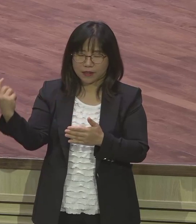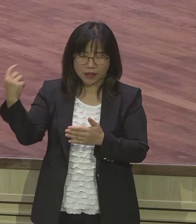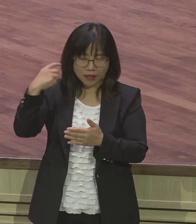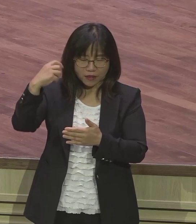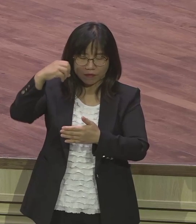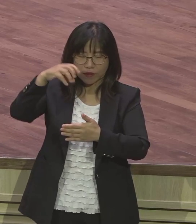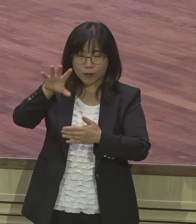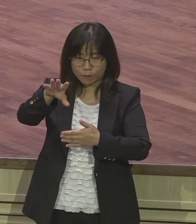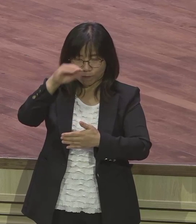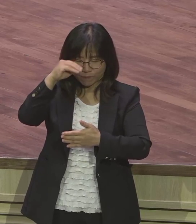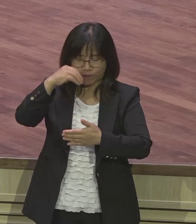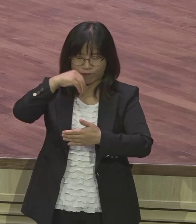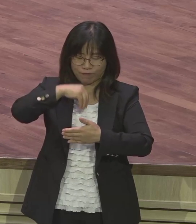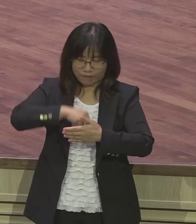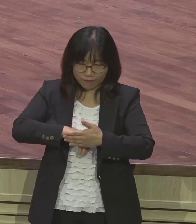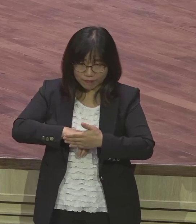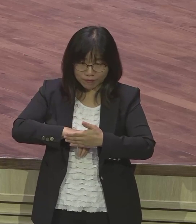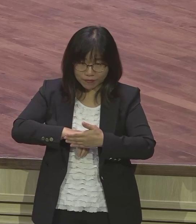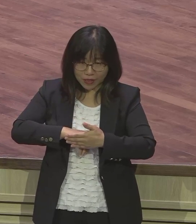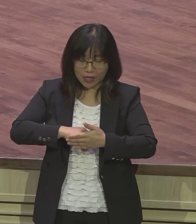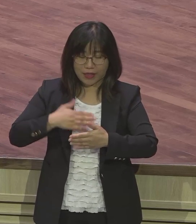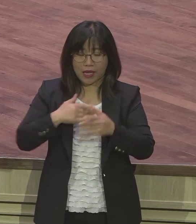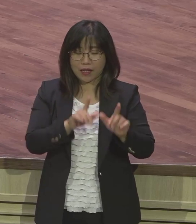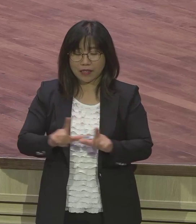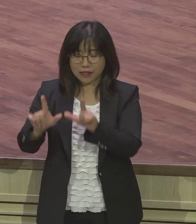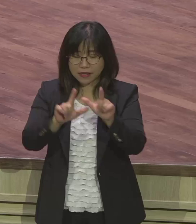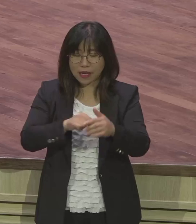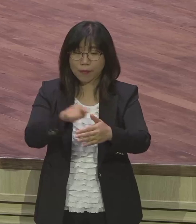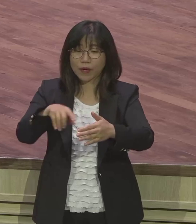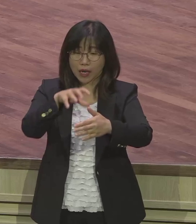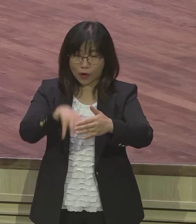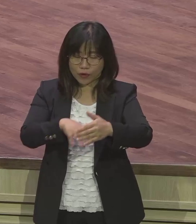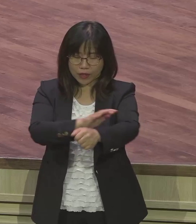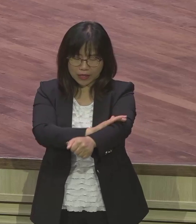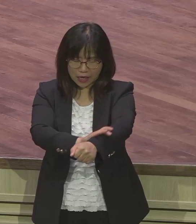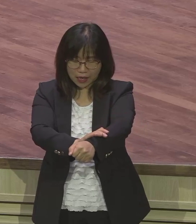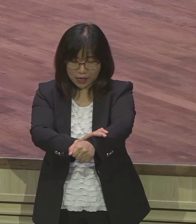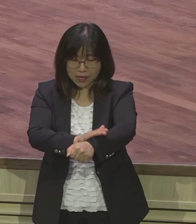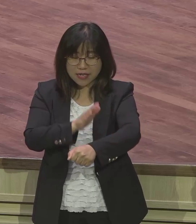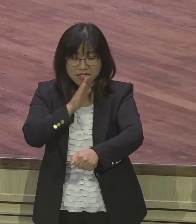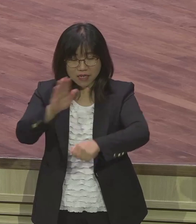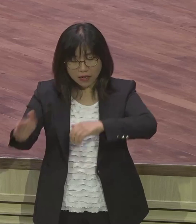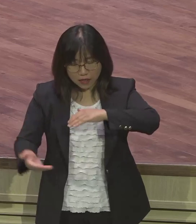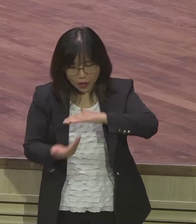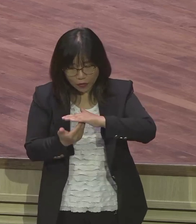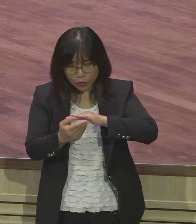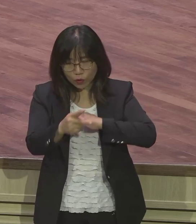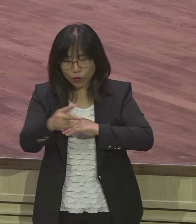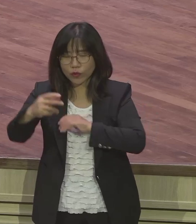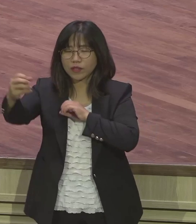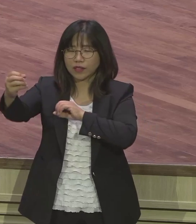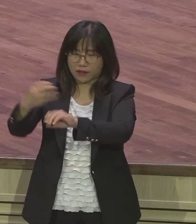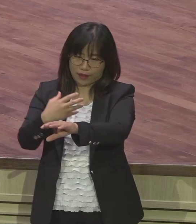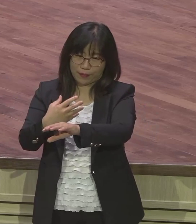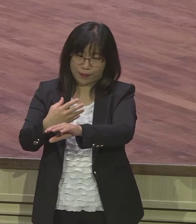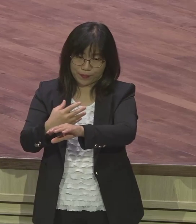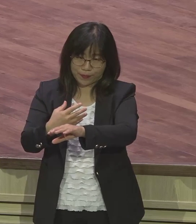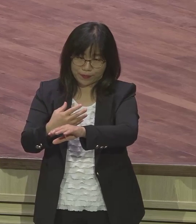주어가지고 삶 속에서 그걸 실현했더니 응답받았다 내 뜻이 아니요